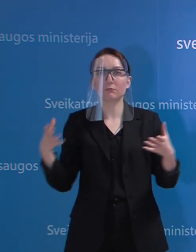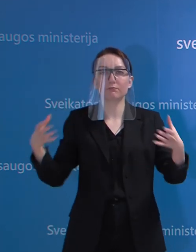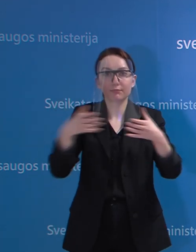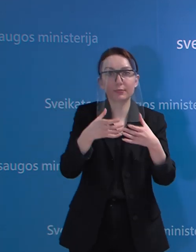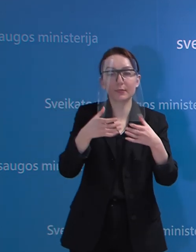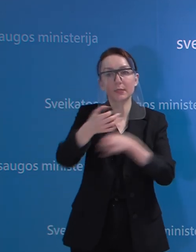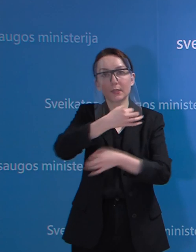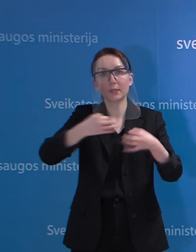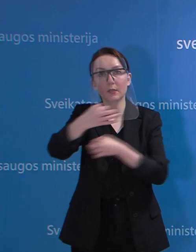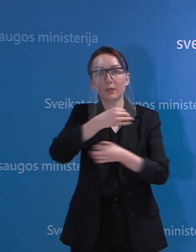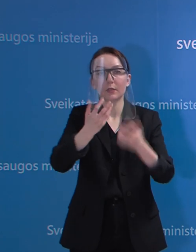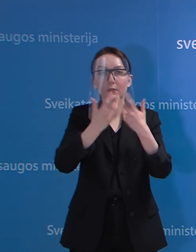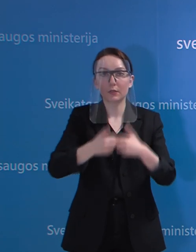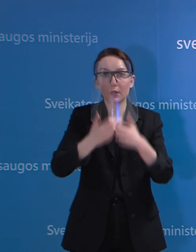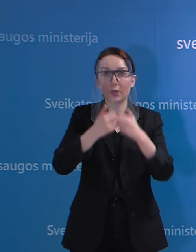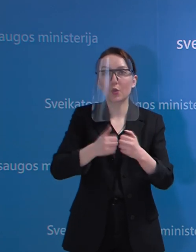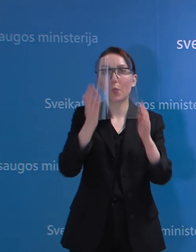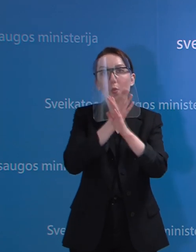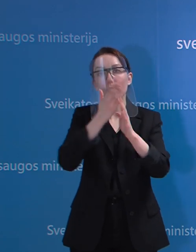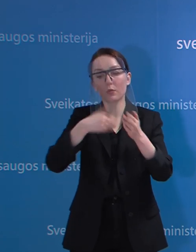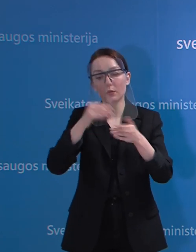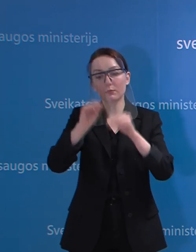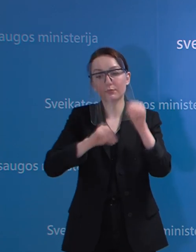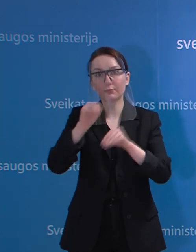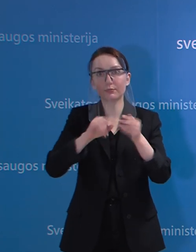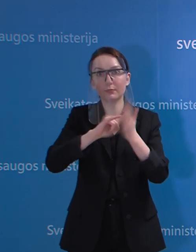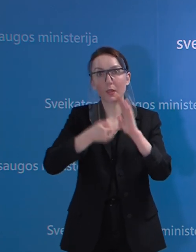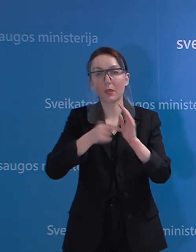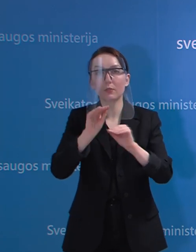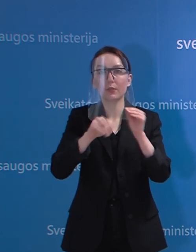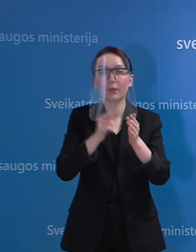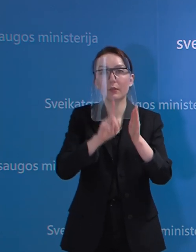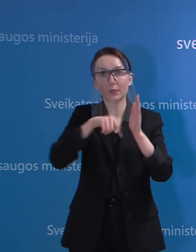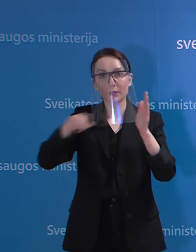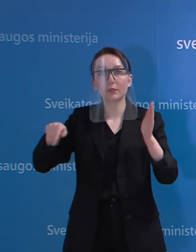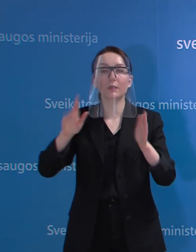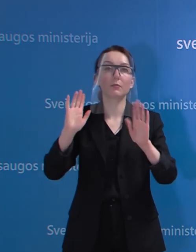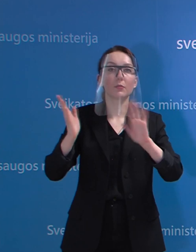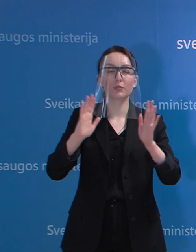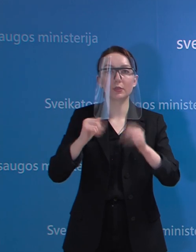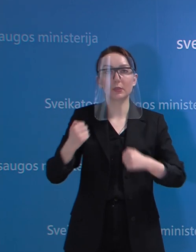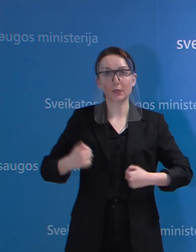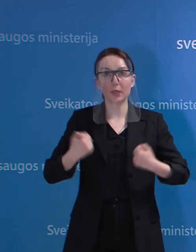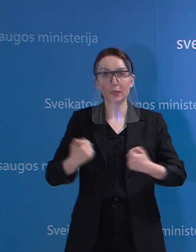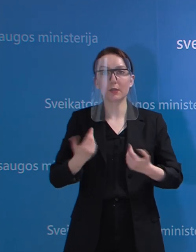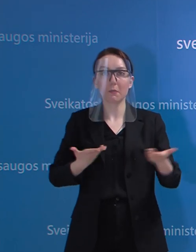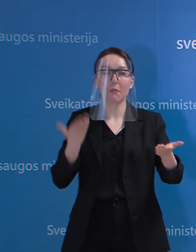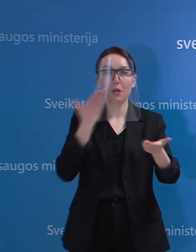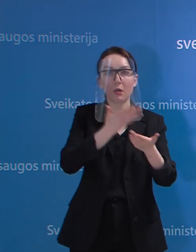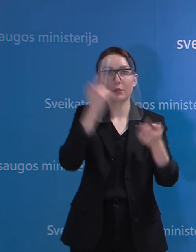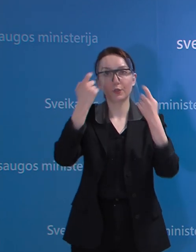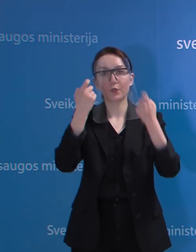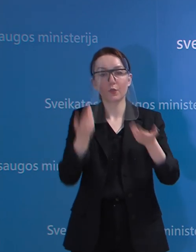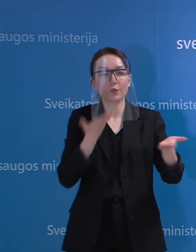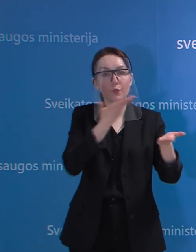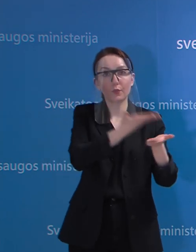tam tikrus prognostinius modelius jau Lietuvoje vertinti. Jam šiuo metu yra stengiamas įpateikti maksimaliai